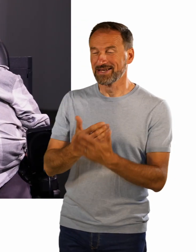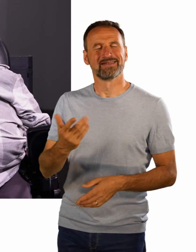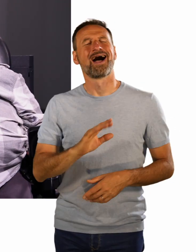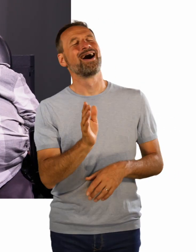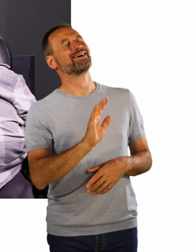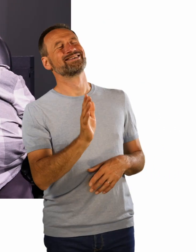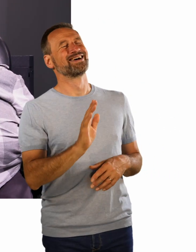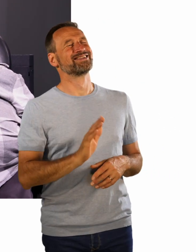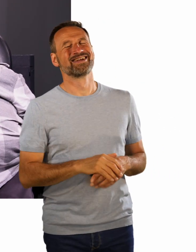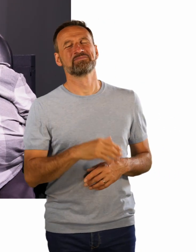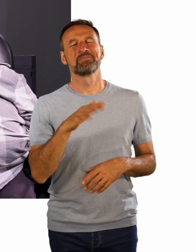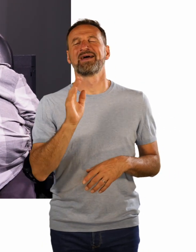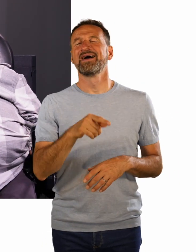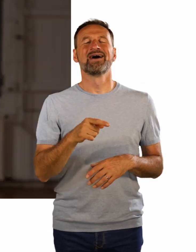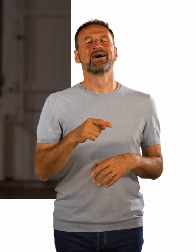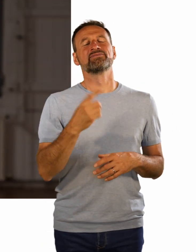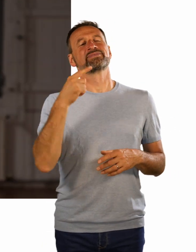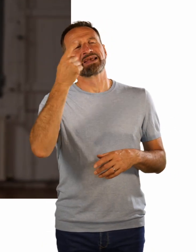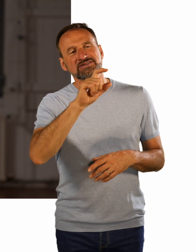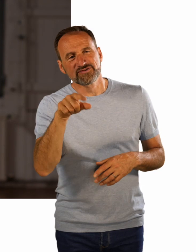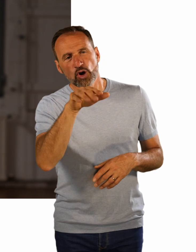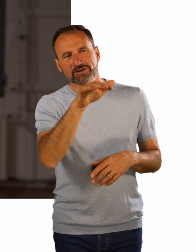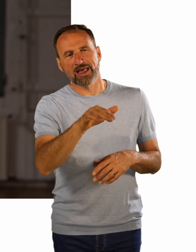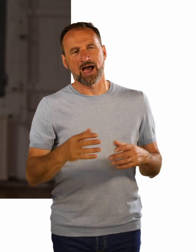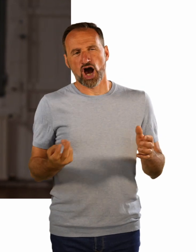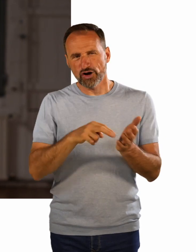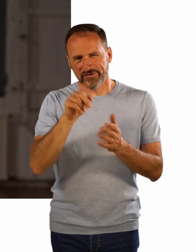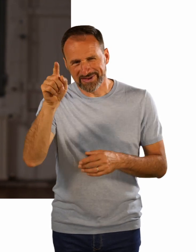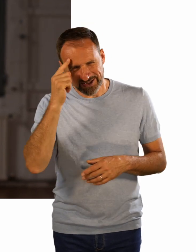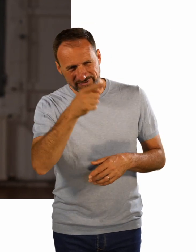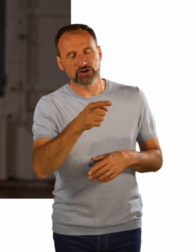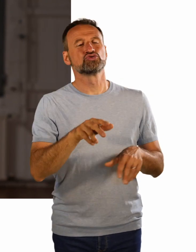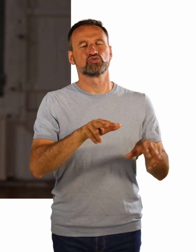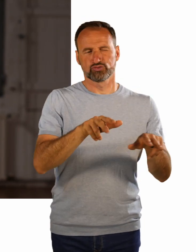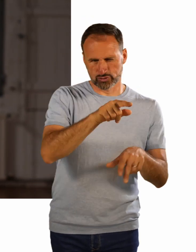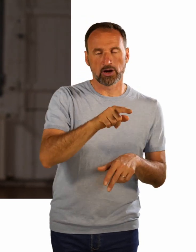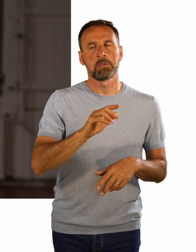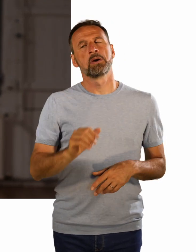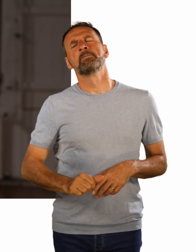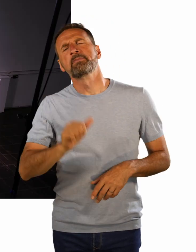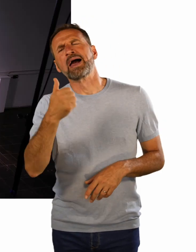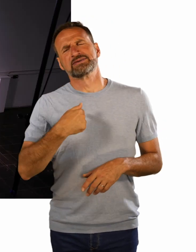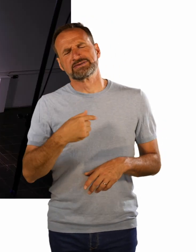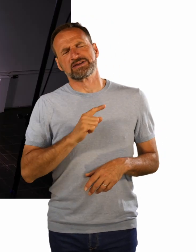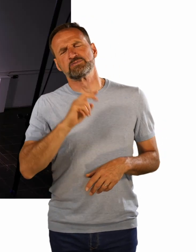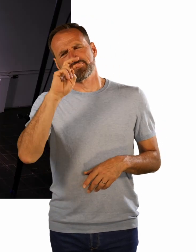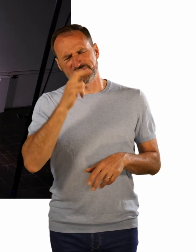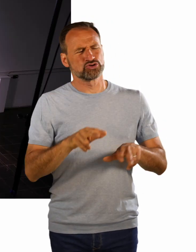so. Aber ich versuche es größtenteils selbst zu managen. Meistens vergesse ich viele Dinge und dann, man kommt schon ein bisschen durcheinander,